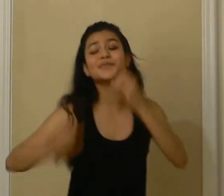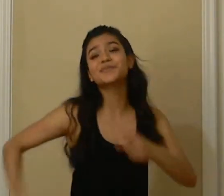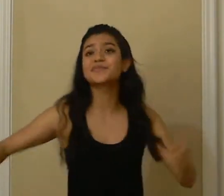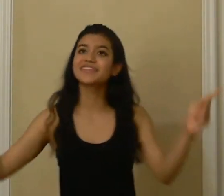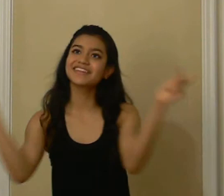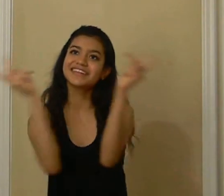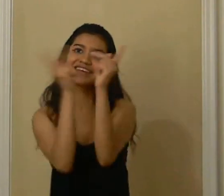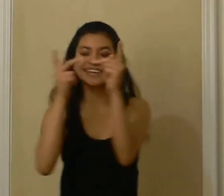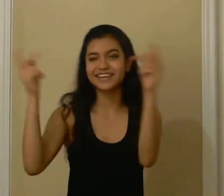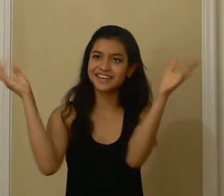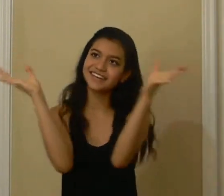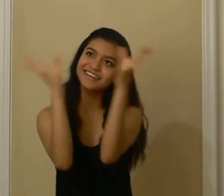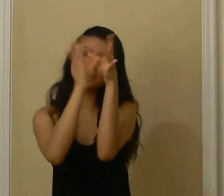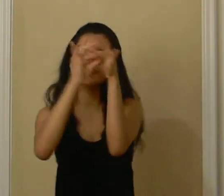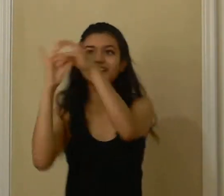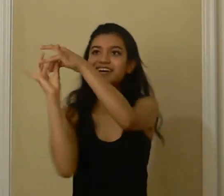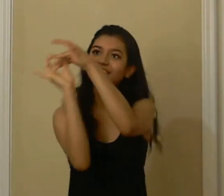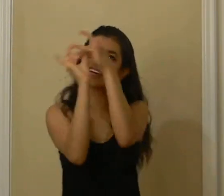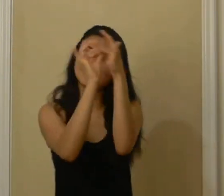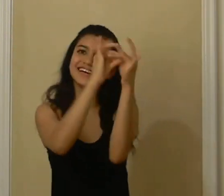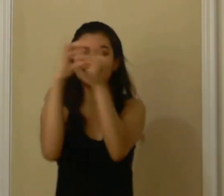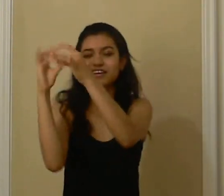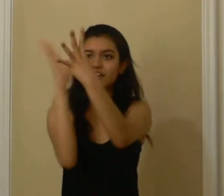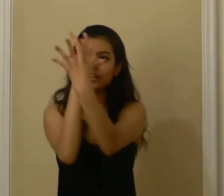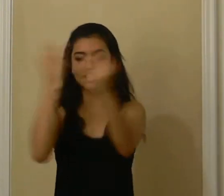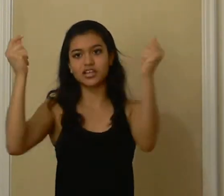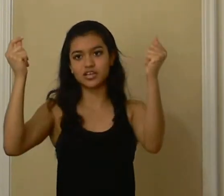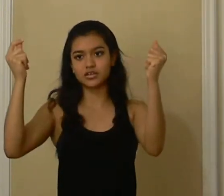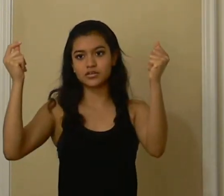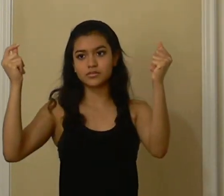siéntese Porque siempre soy yo la de la mala suerte